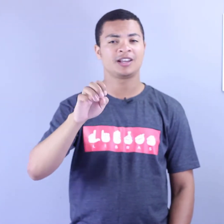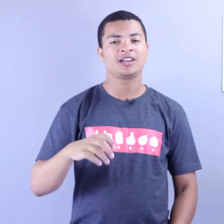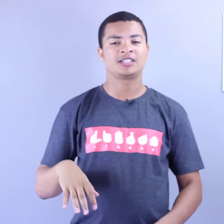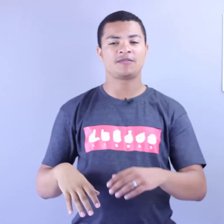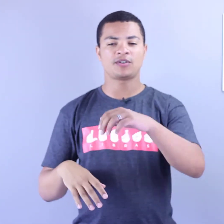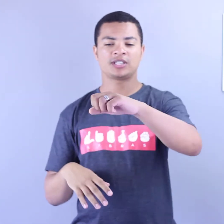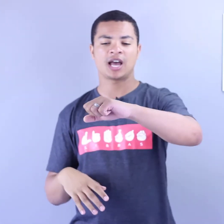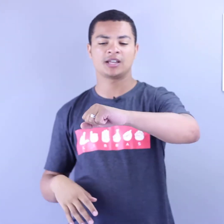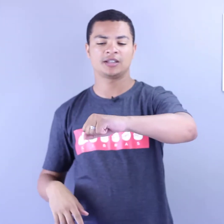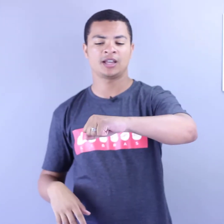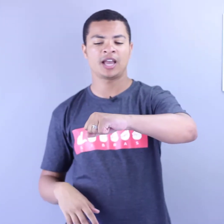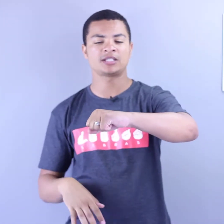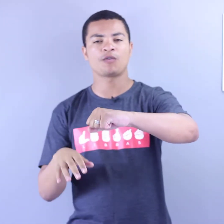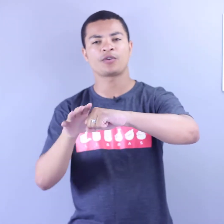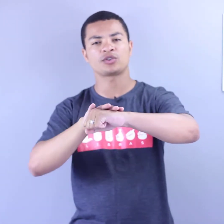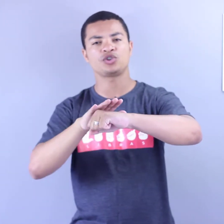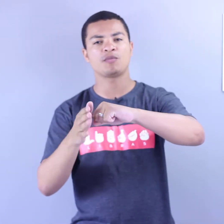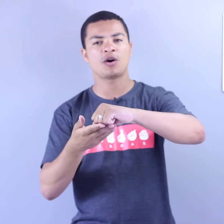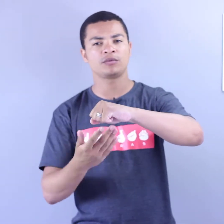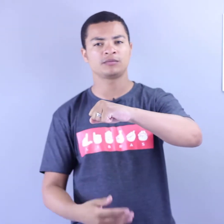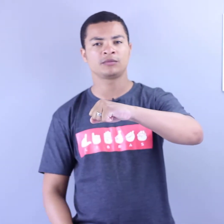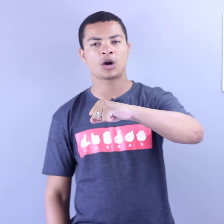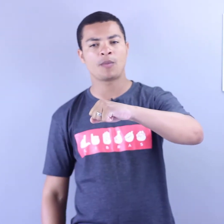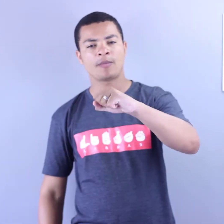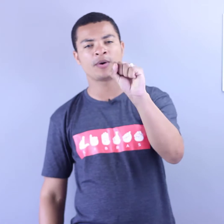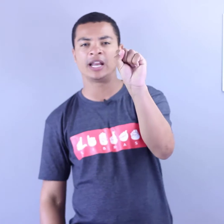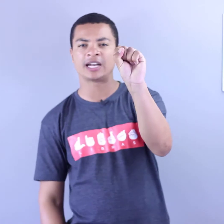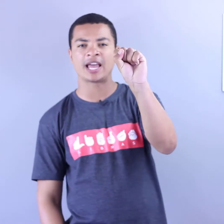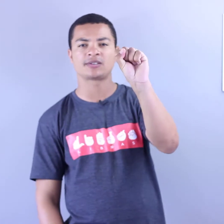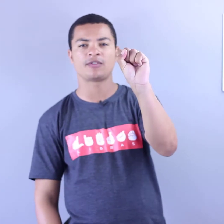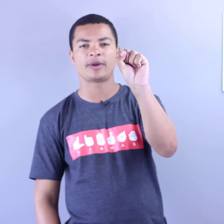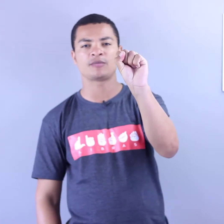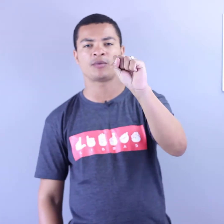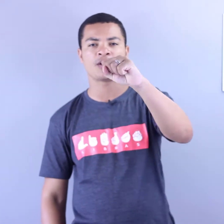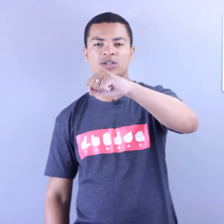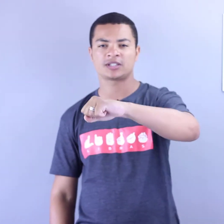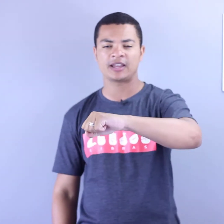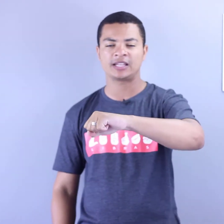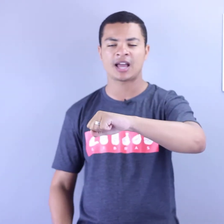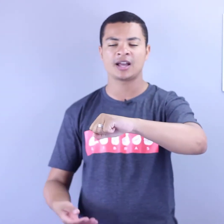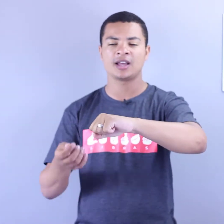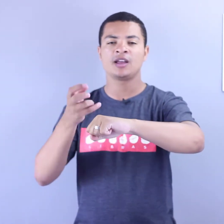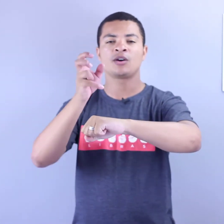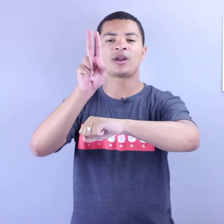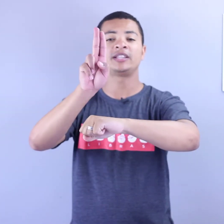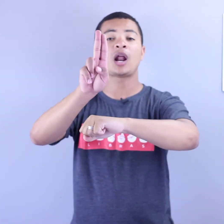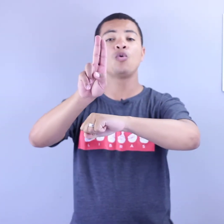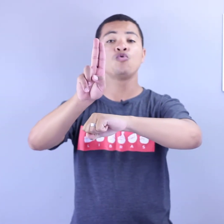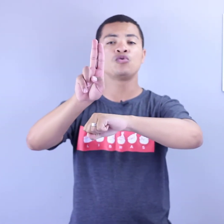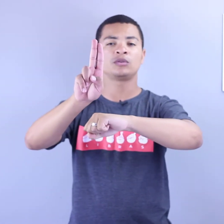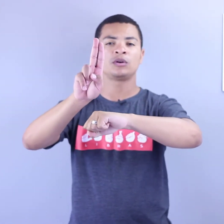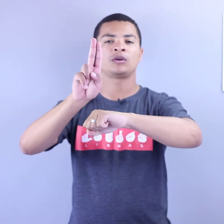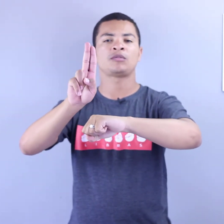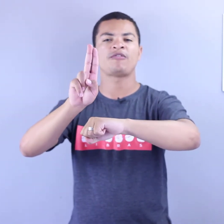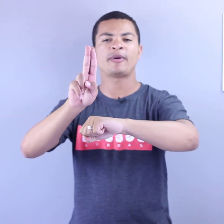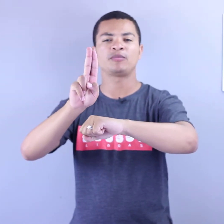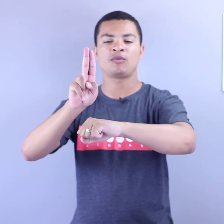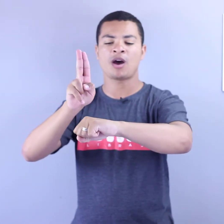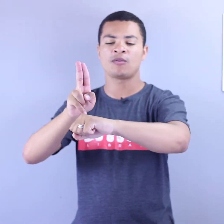Você vai usar essa configuração de mão, com uma mão, a letra S é o alfabeto manual, só que você vai deitar. Com a letra U do alfabeto manual,